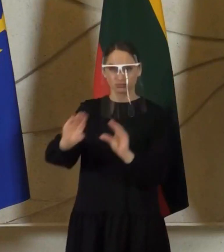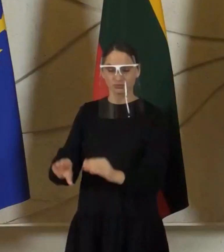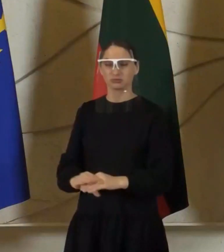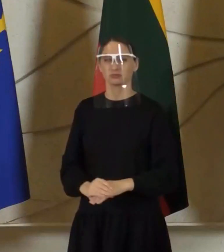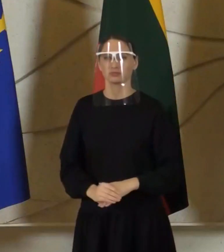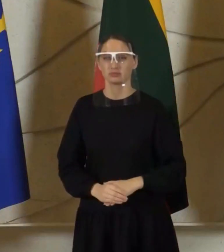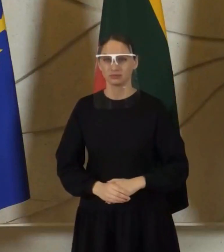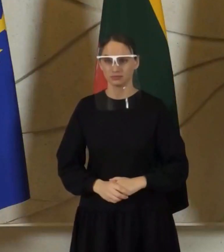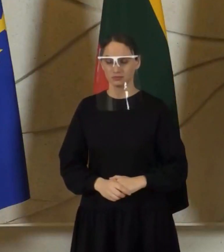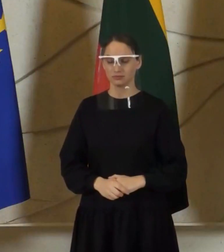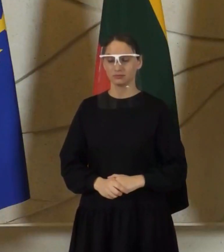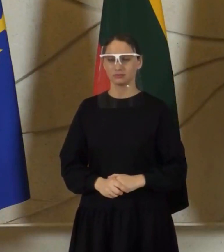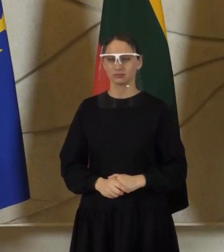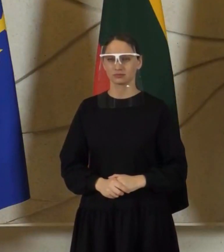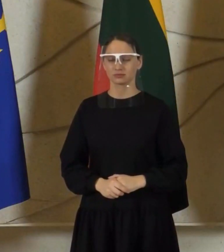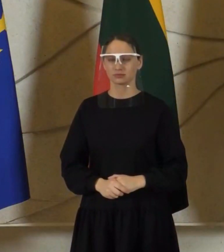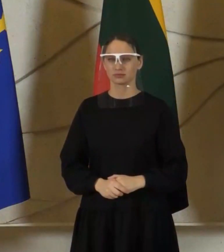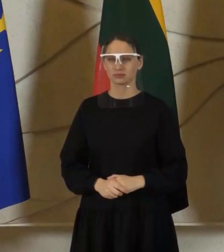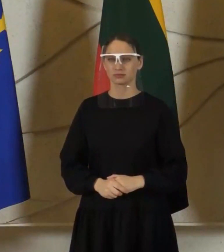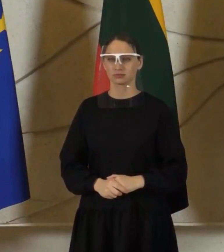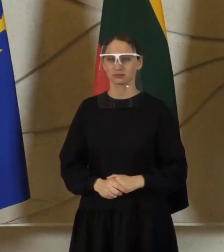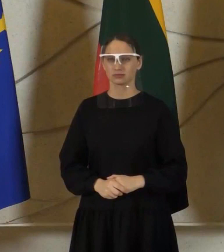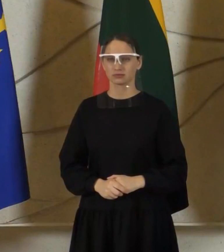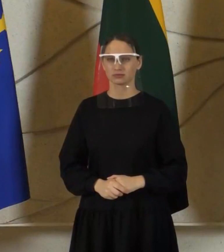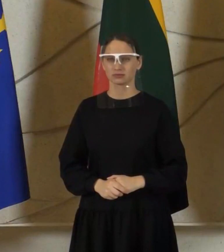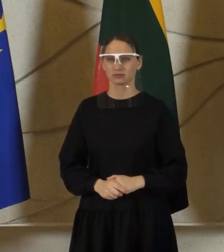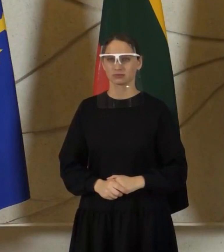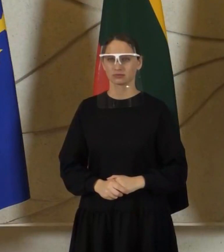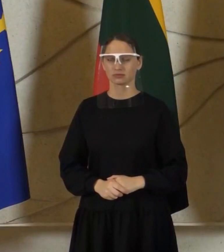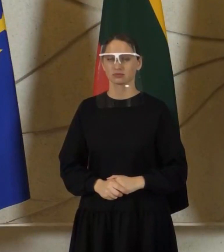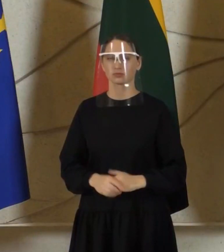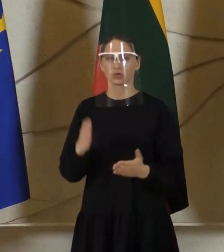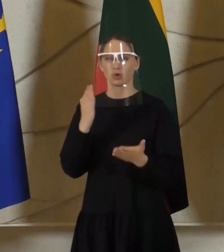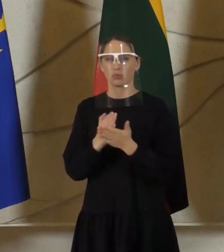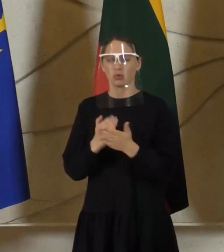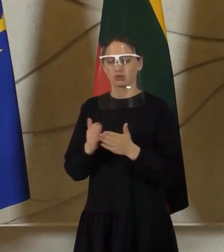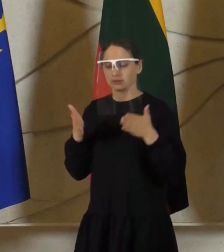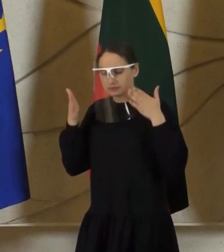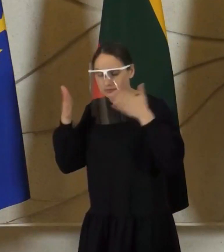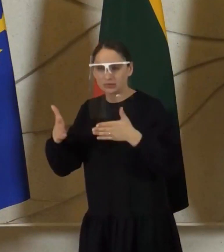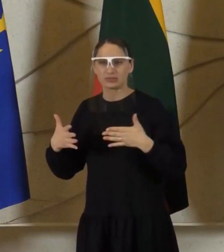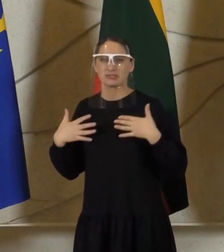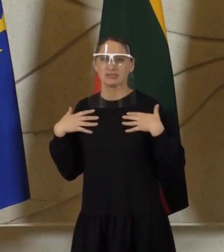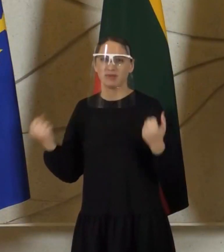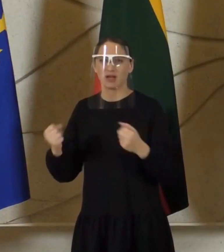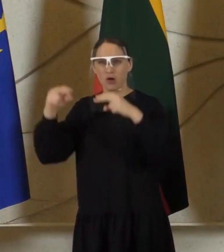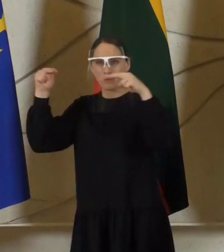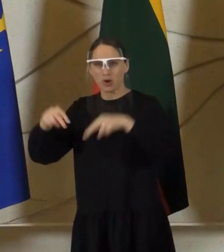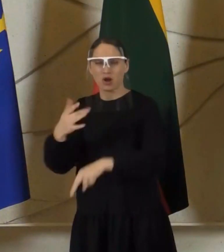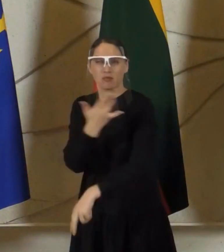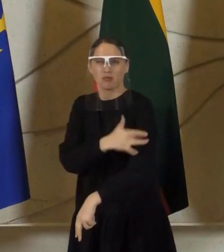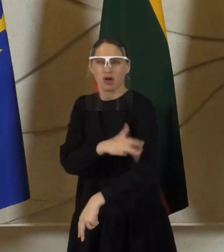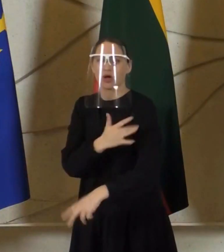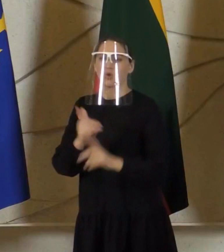kitos perspektyvos, tai yra sveikatos priežiros paslaugų teikimas, kad